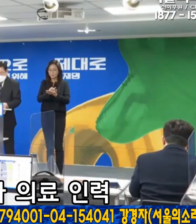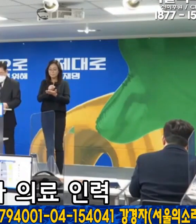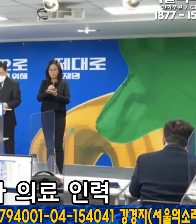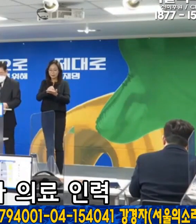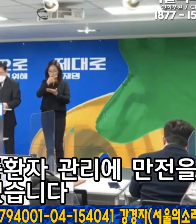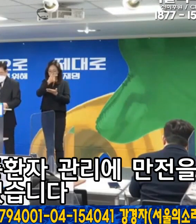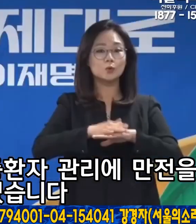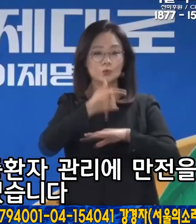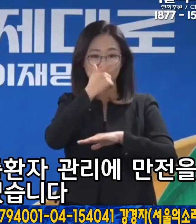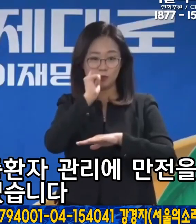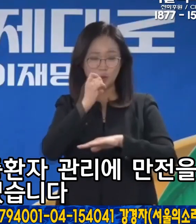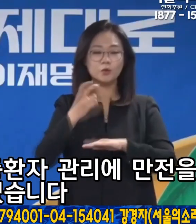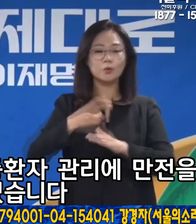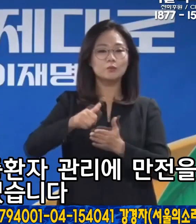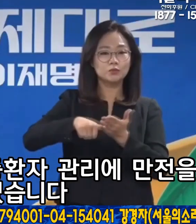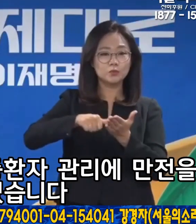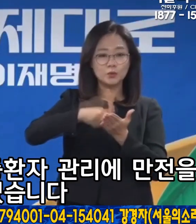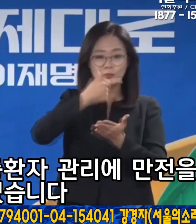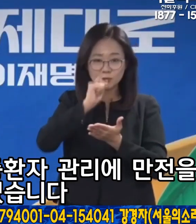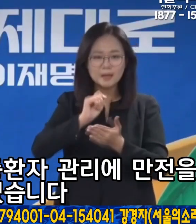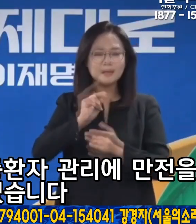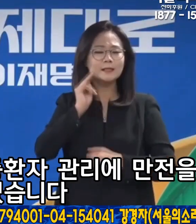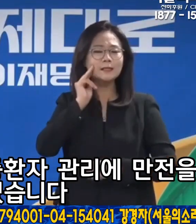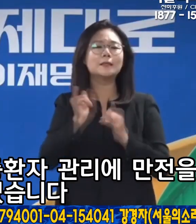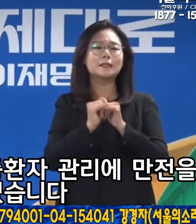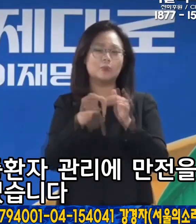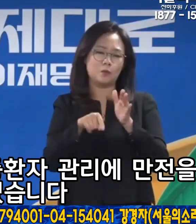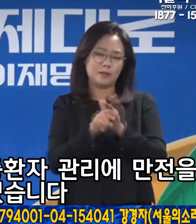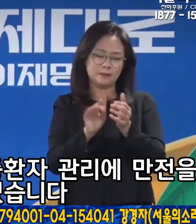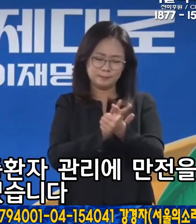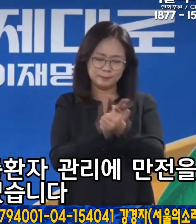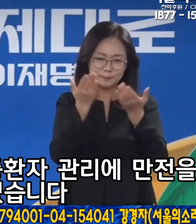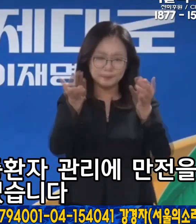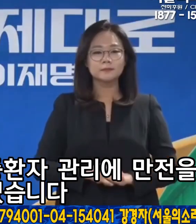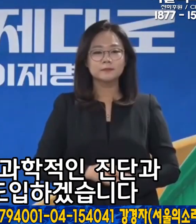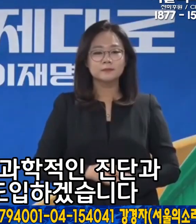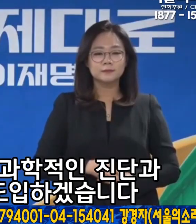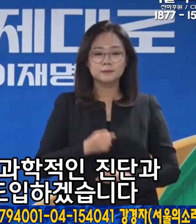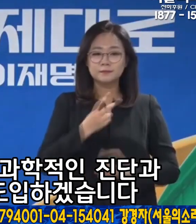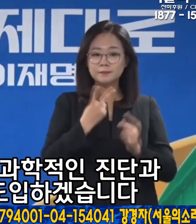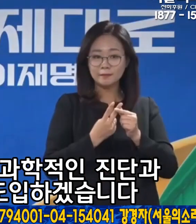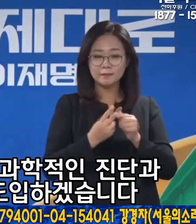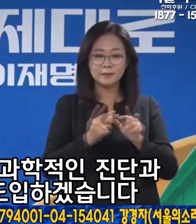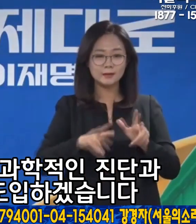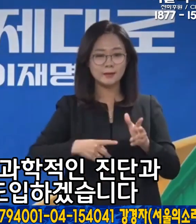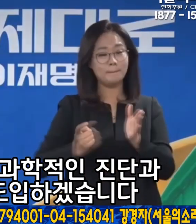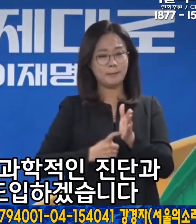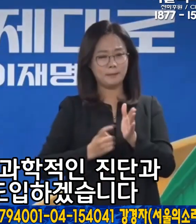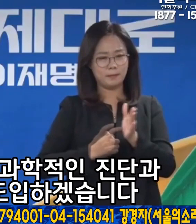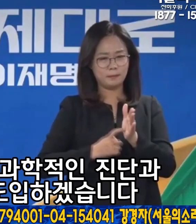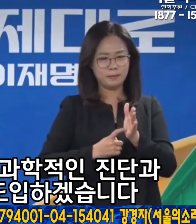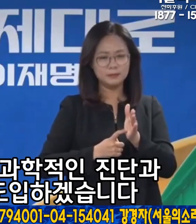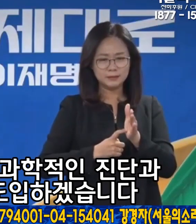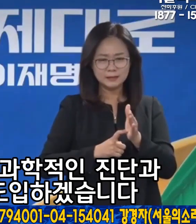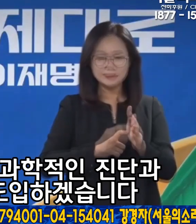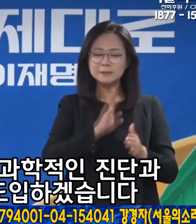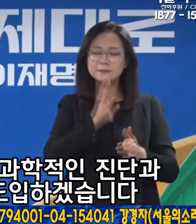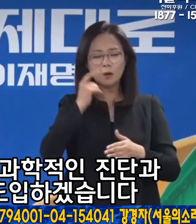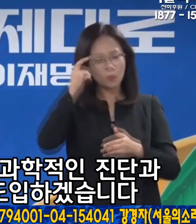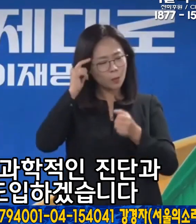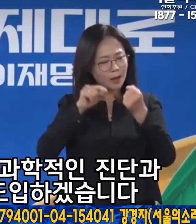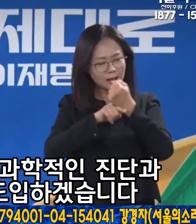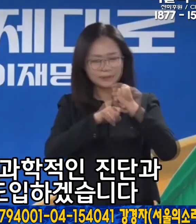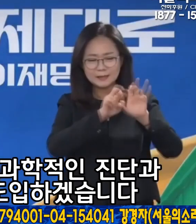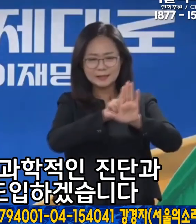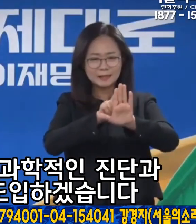의료인력, 장비 수급 같은 중증 환자 관리에 만절을 기하겠습니다. 둘째, 신속하고 과학적인 진단과